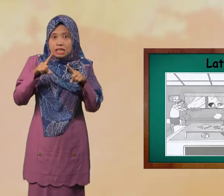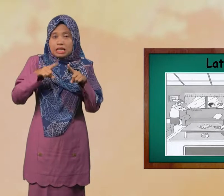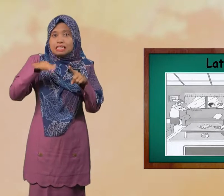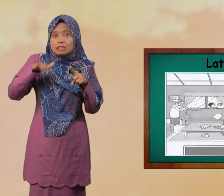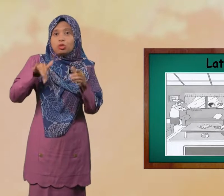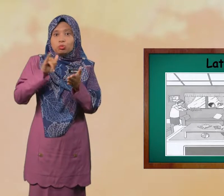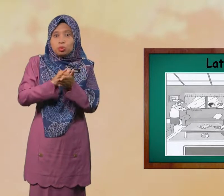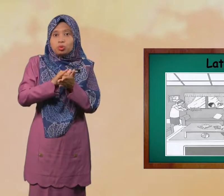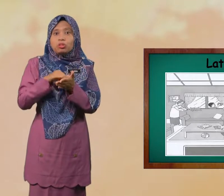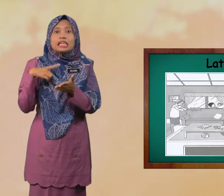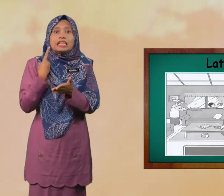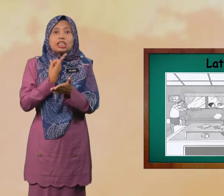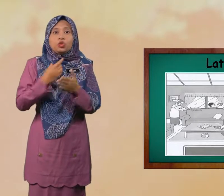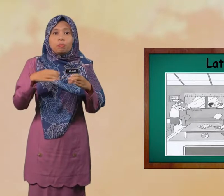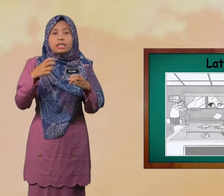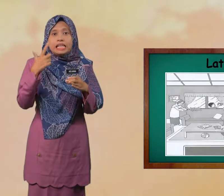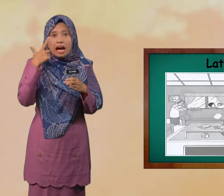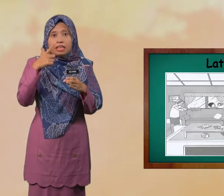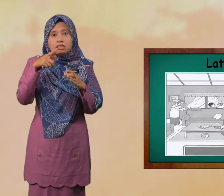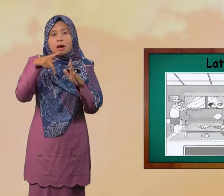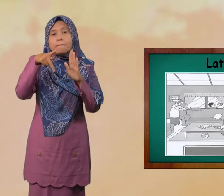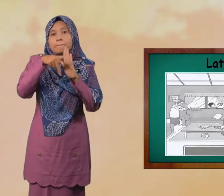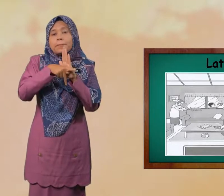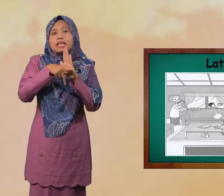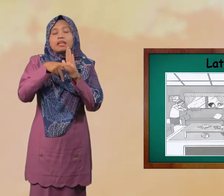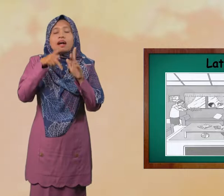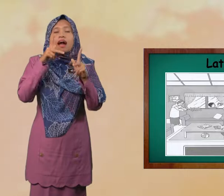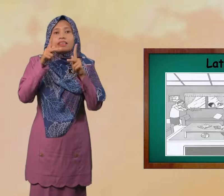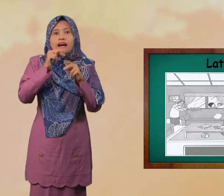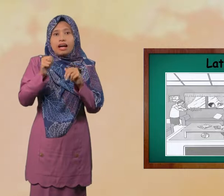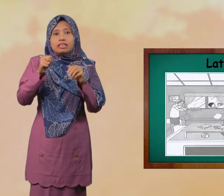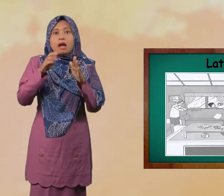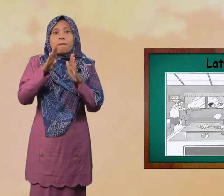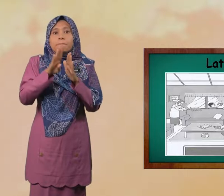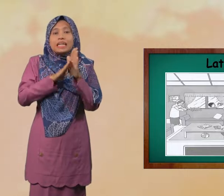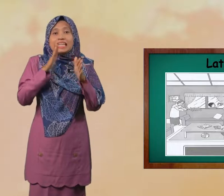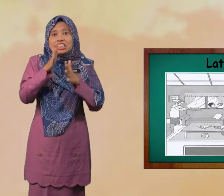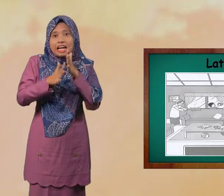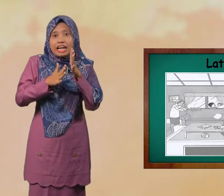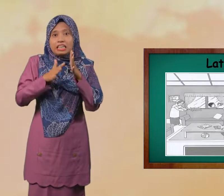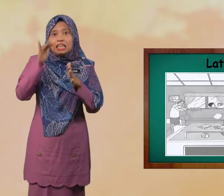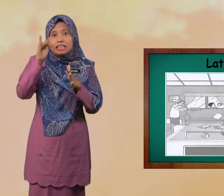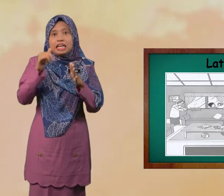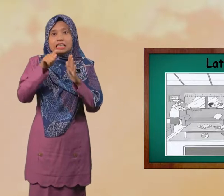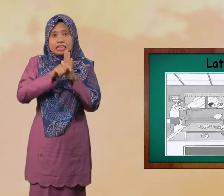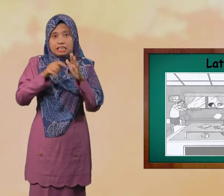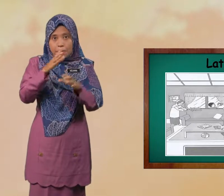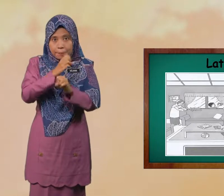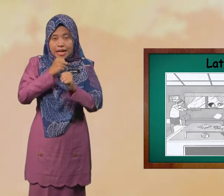Sebelum itu Kita cuba Lihat Perkataan Berisyarat Yang Terdapat